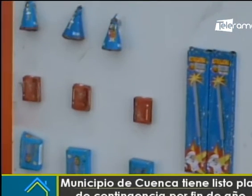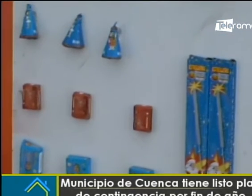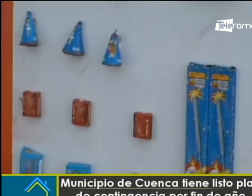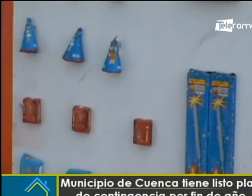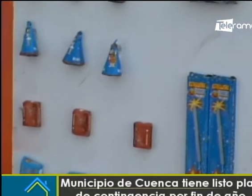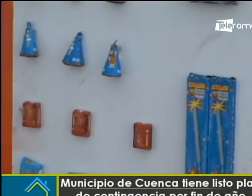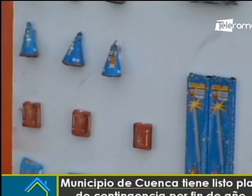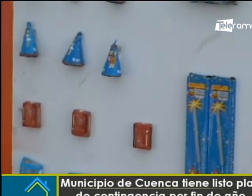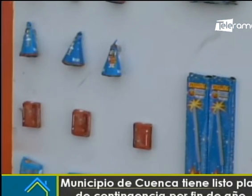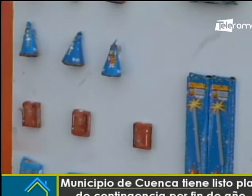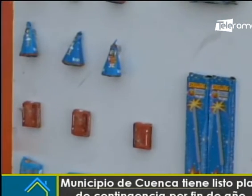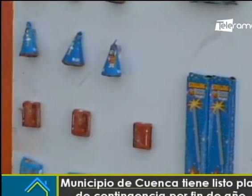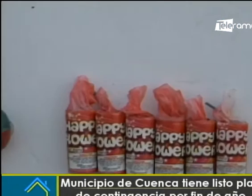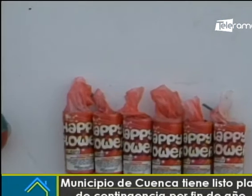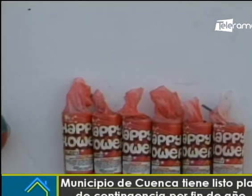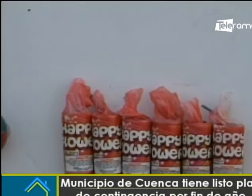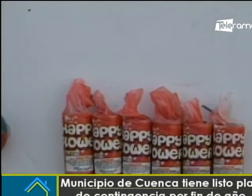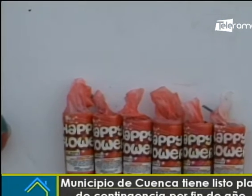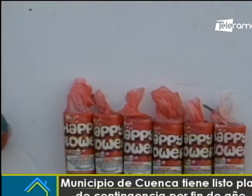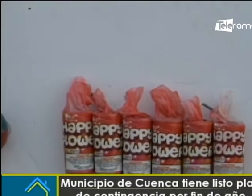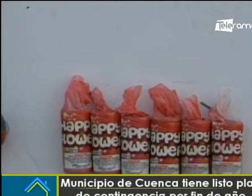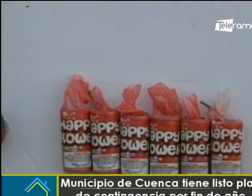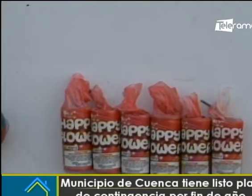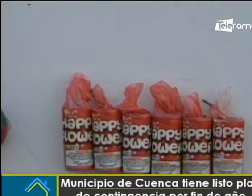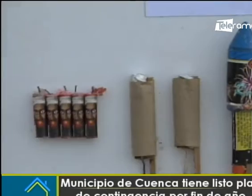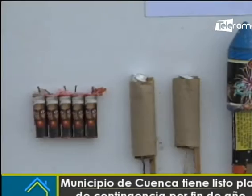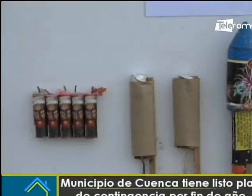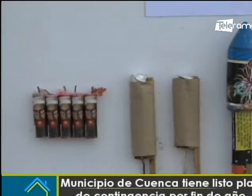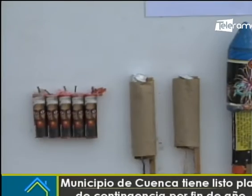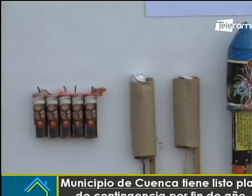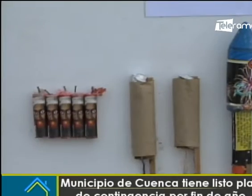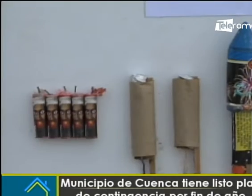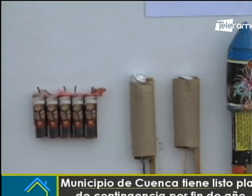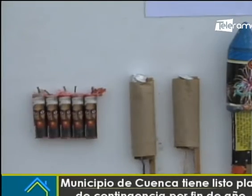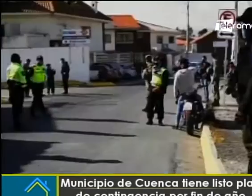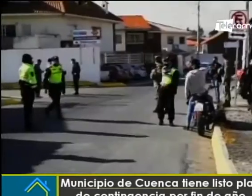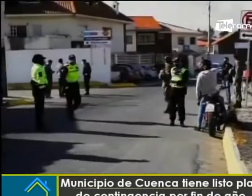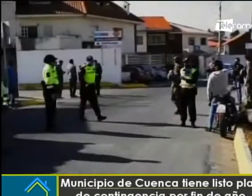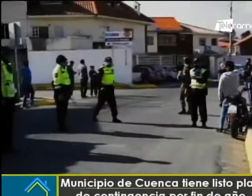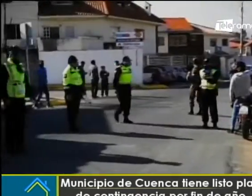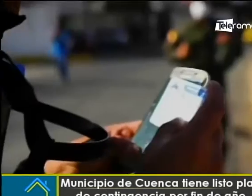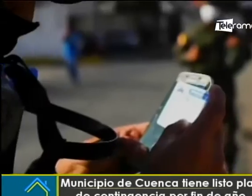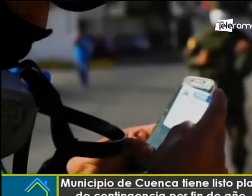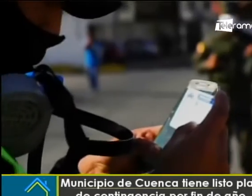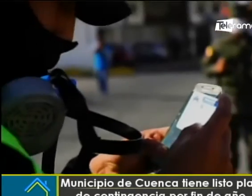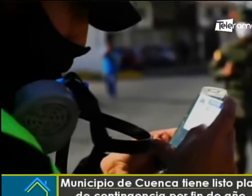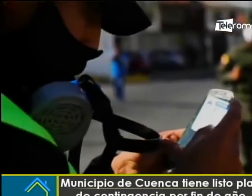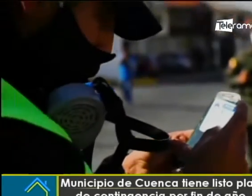y 24 de Mayo. En cuanto a los controles de tránsito, se realizarán en las entradas y salidas de las vías